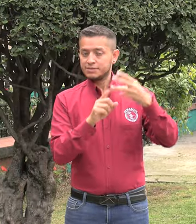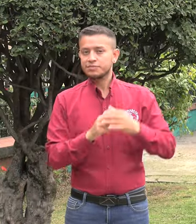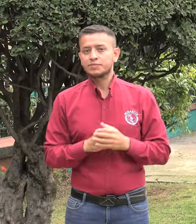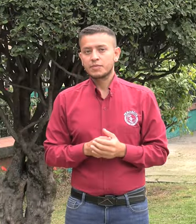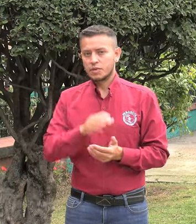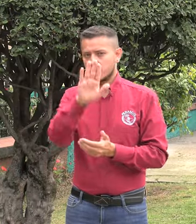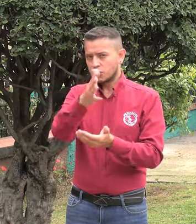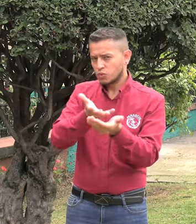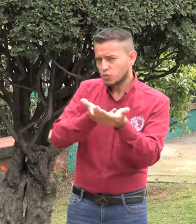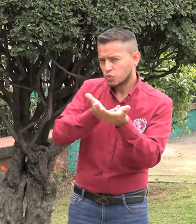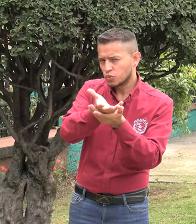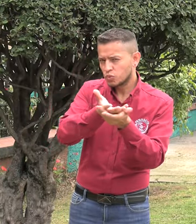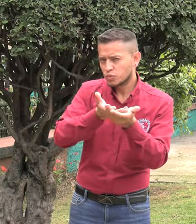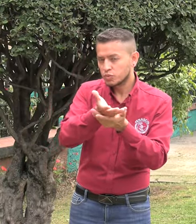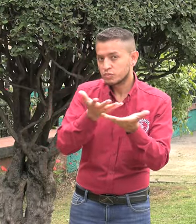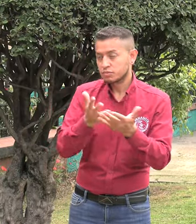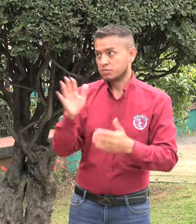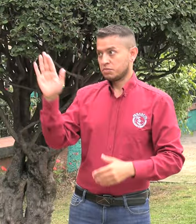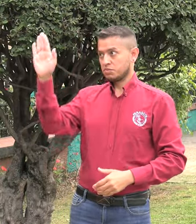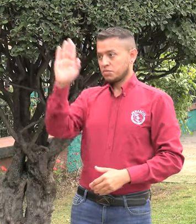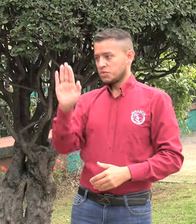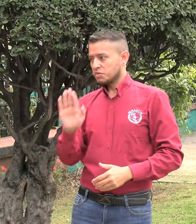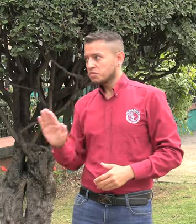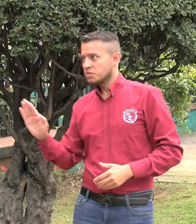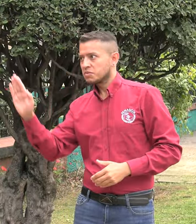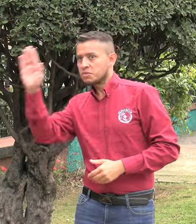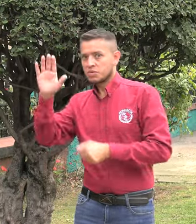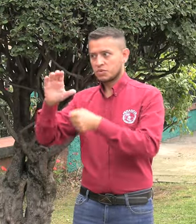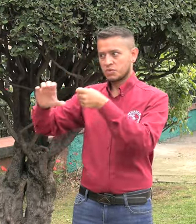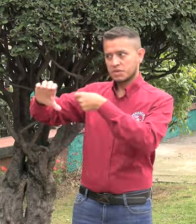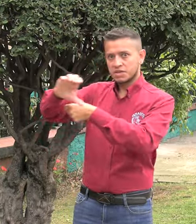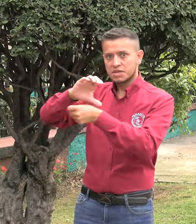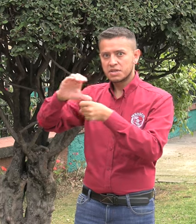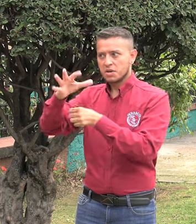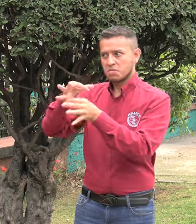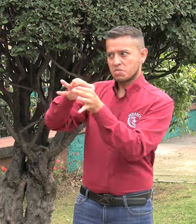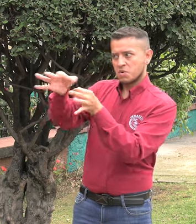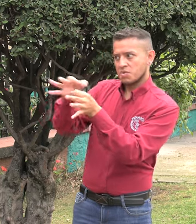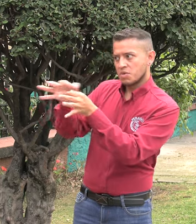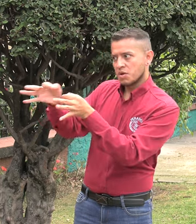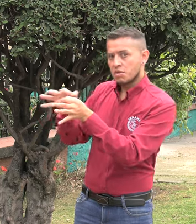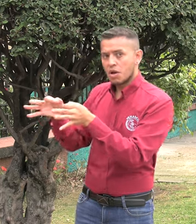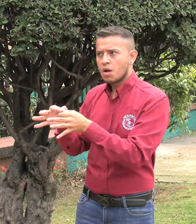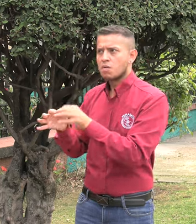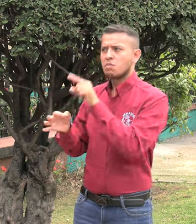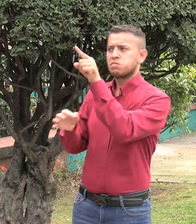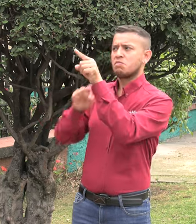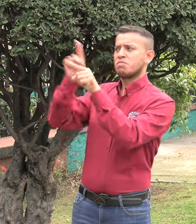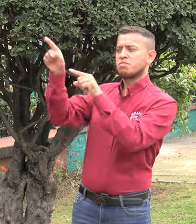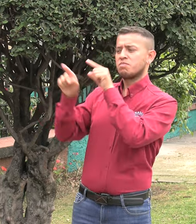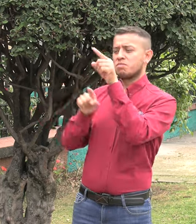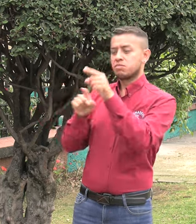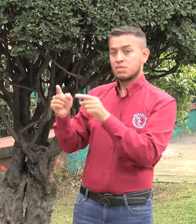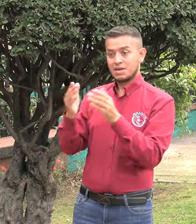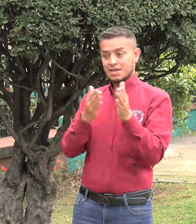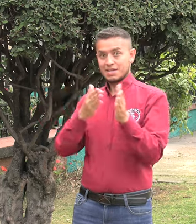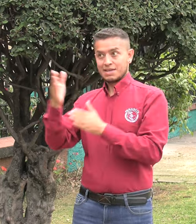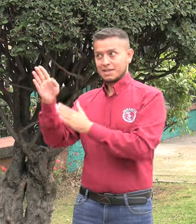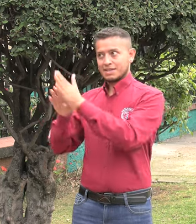Tercero, recomendaciones para la participación ciudadana en el proceso de formulación de los planes de desarrollo